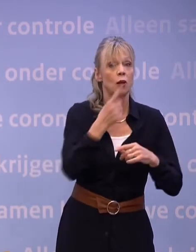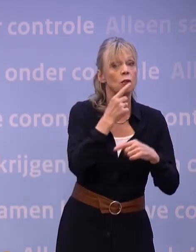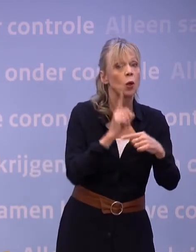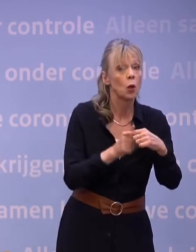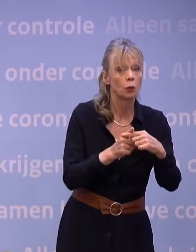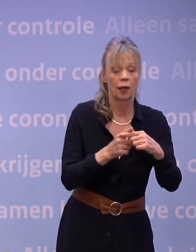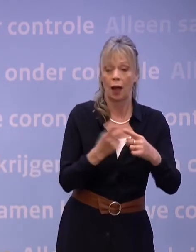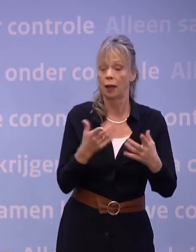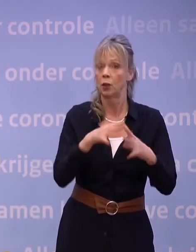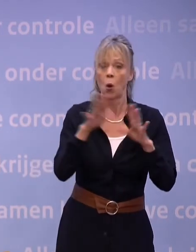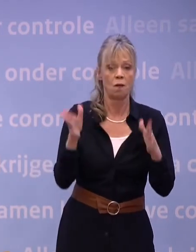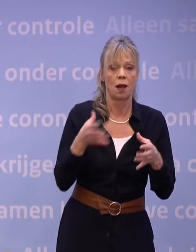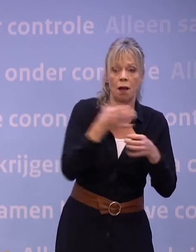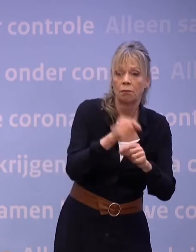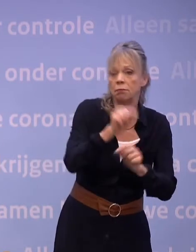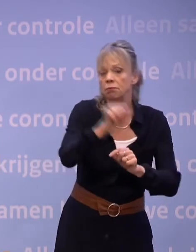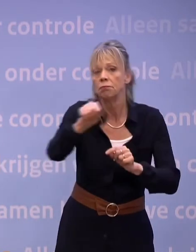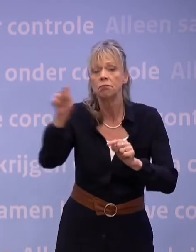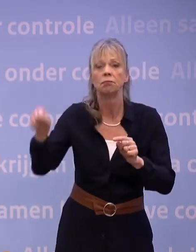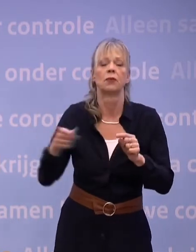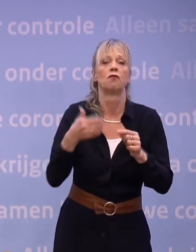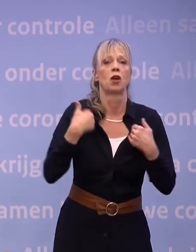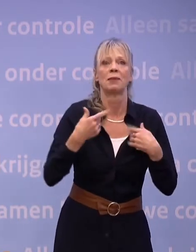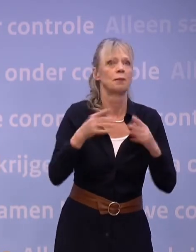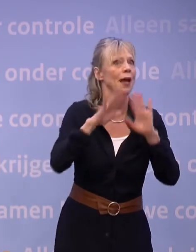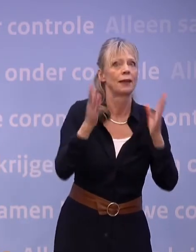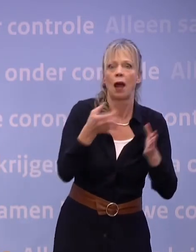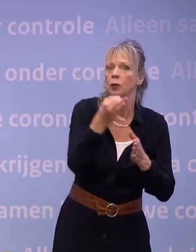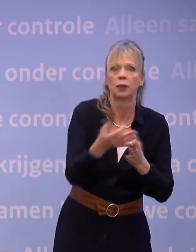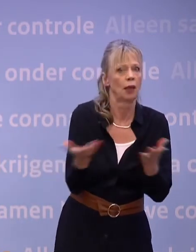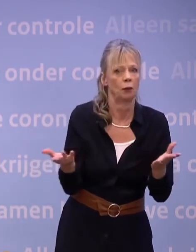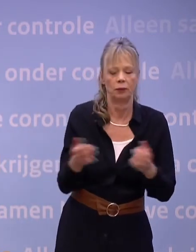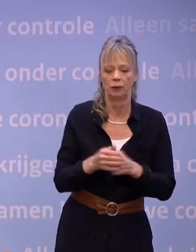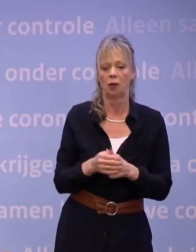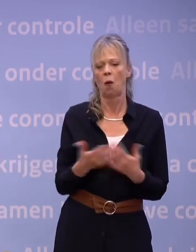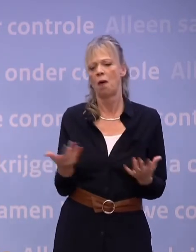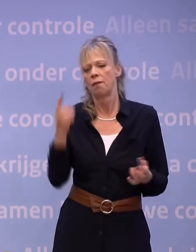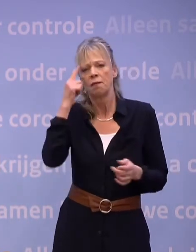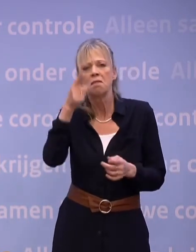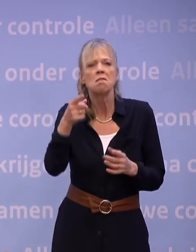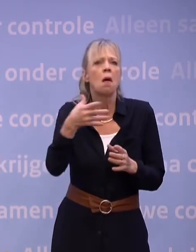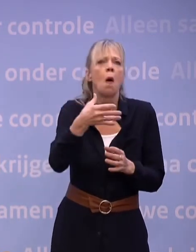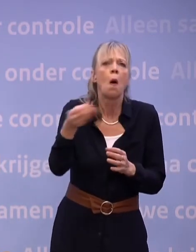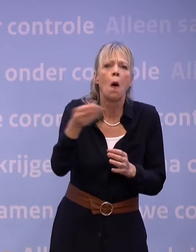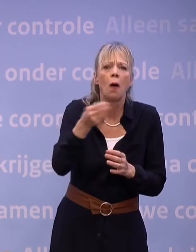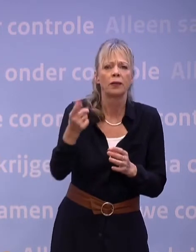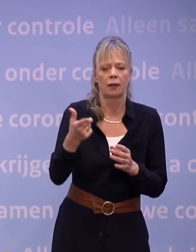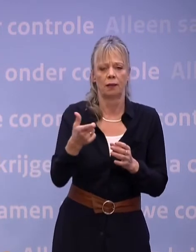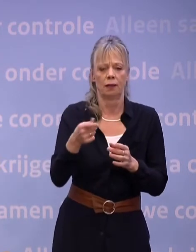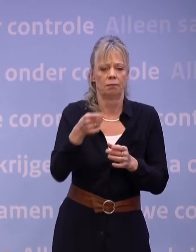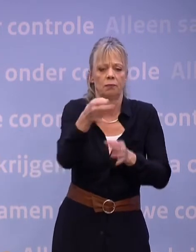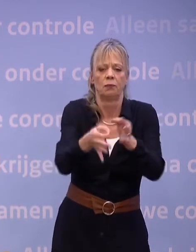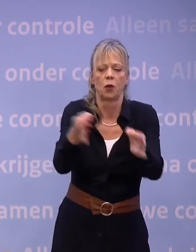springen voor dak- en thuislozen. Of denk aan al die honderden lokale initiatieven voor extra